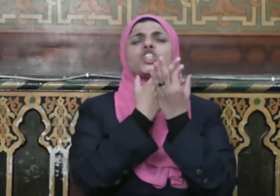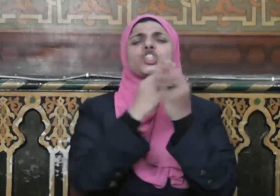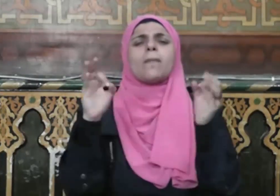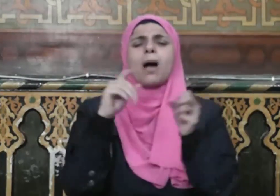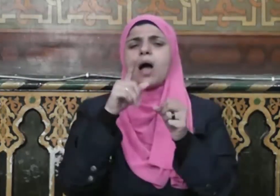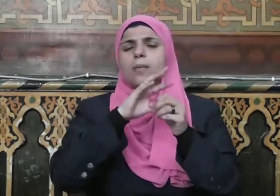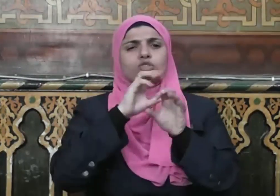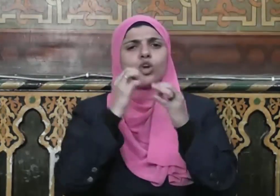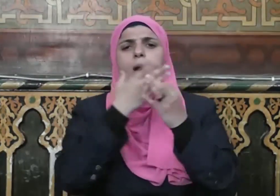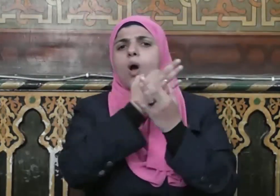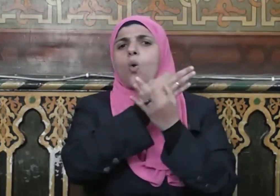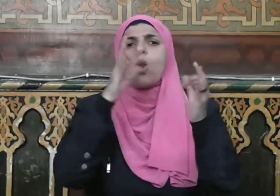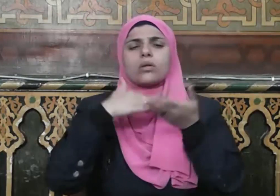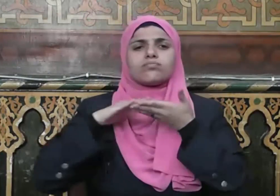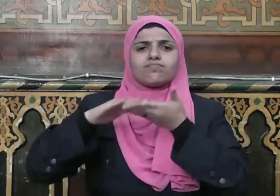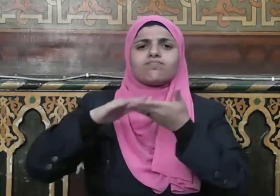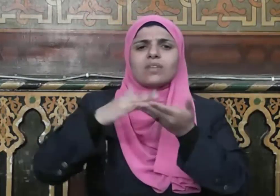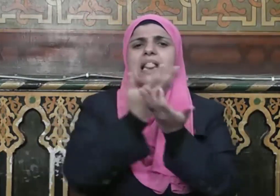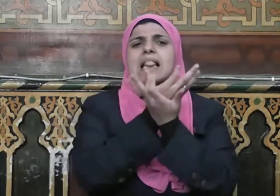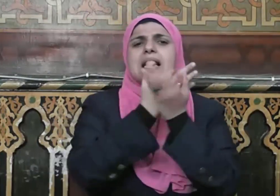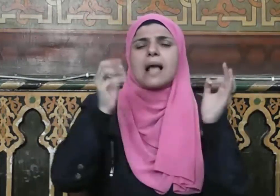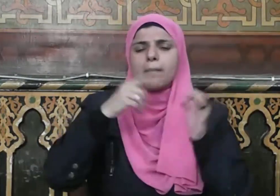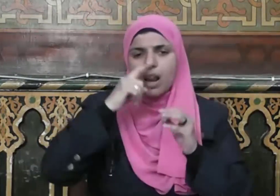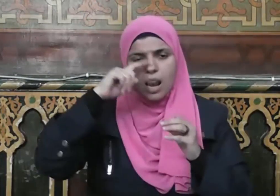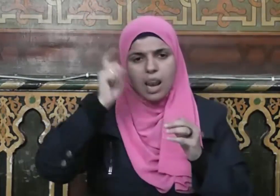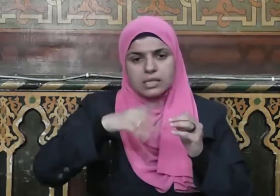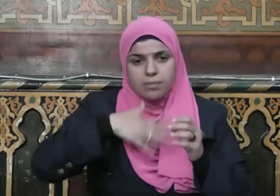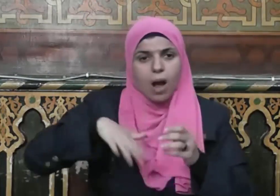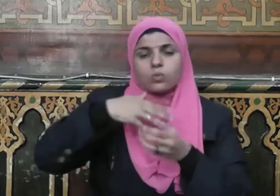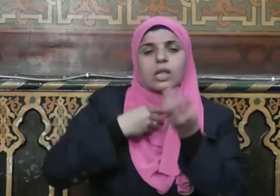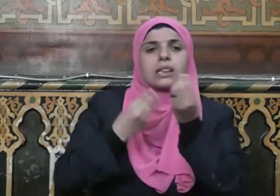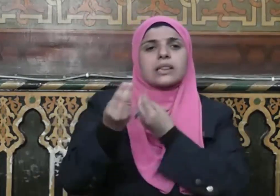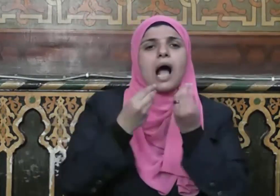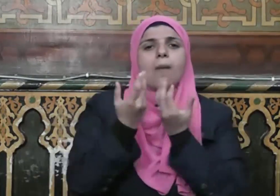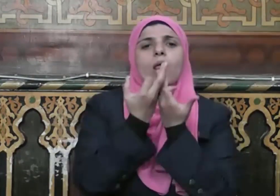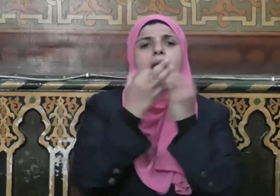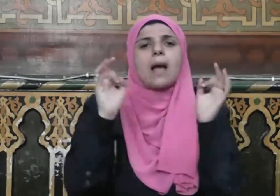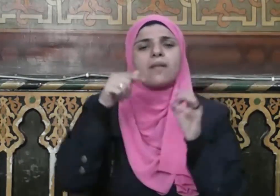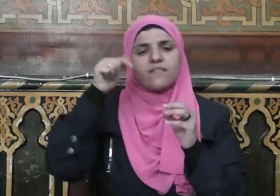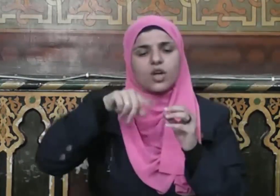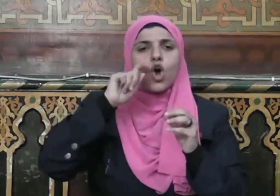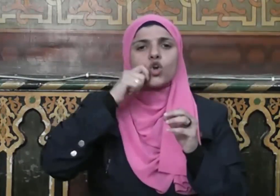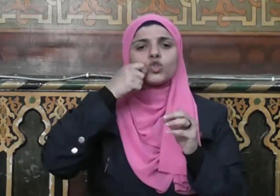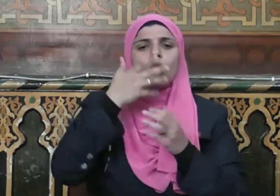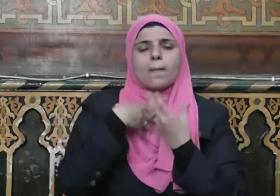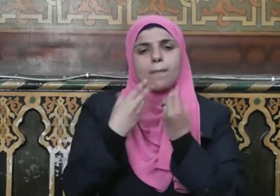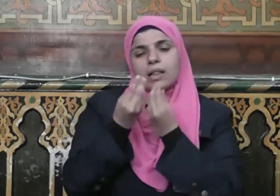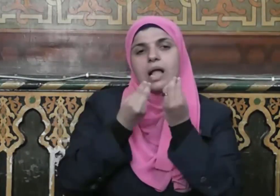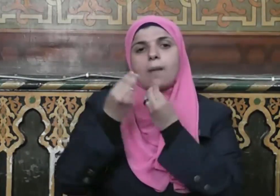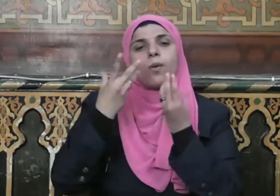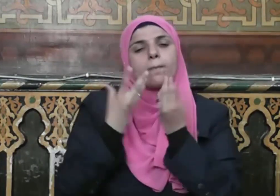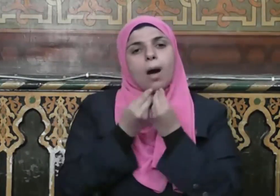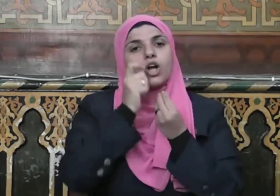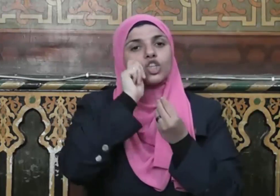جامعة مانعة توحي بوجوب التخلق بأسمى معاني الرجول حين